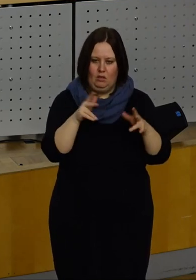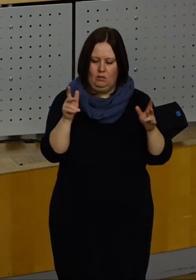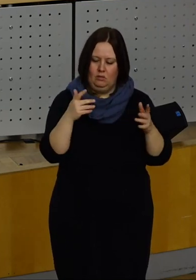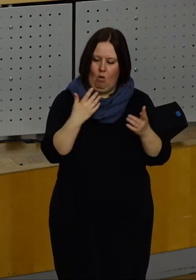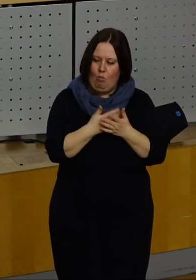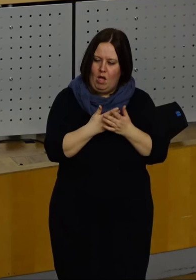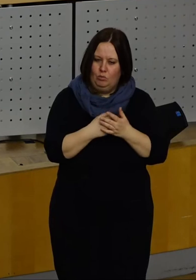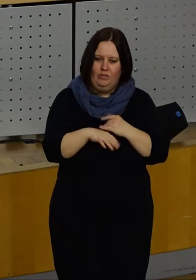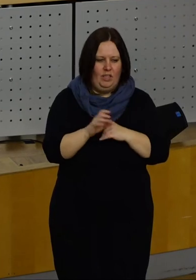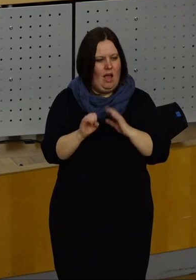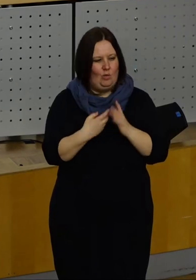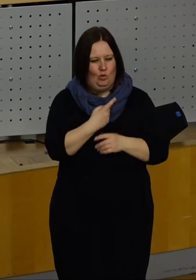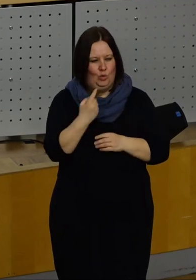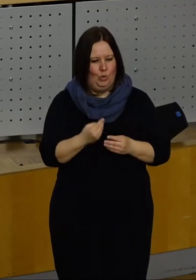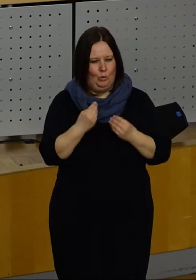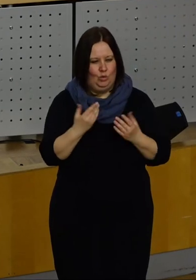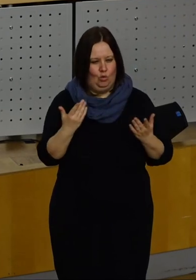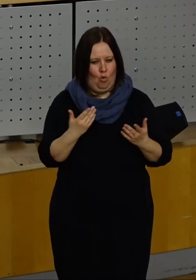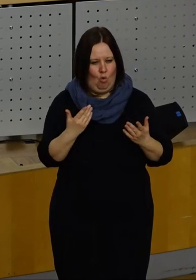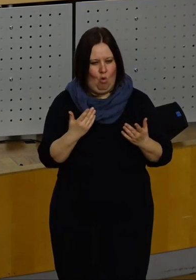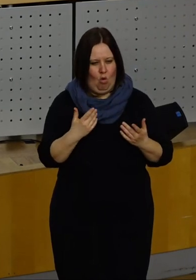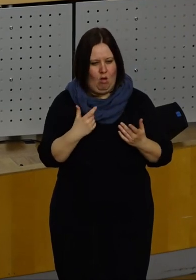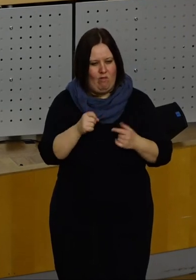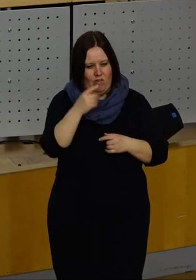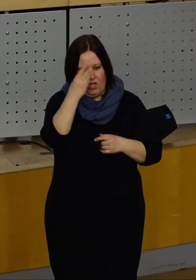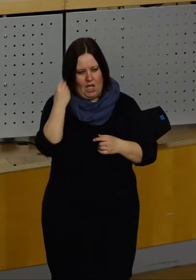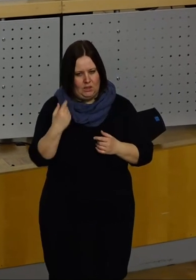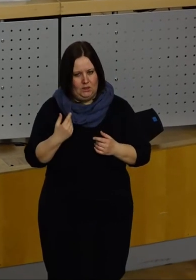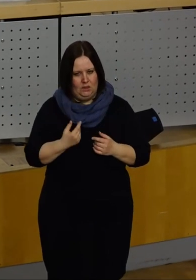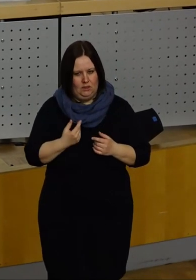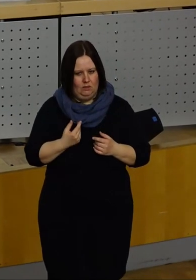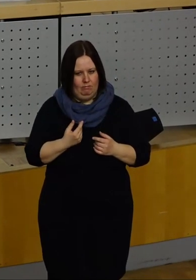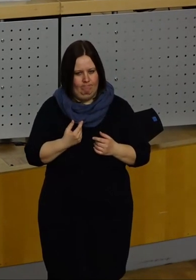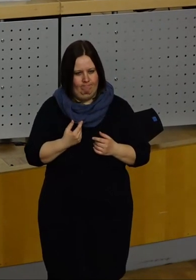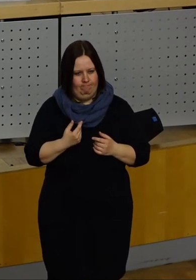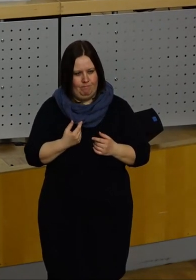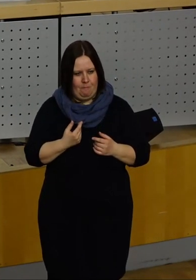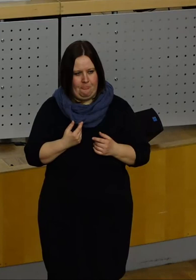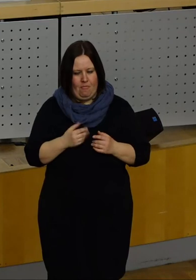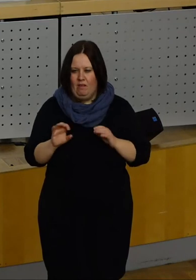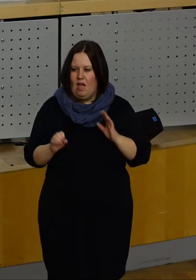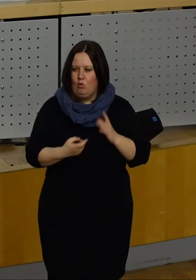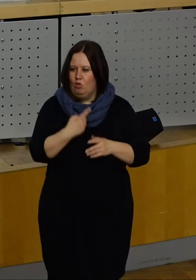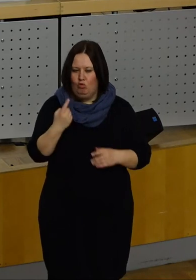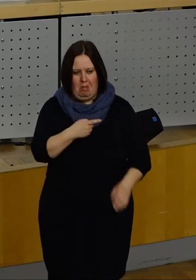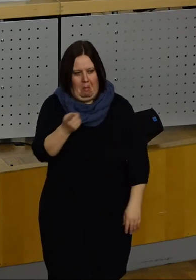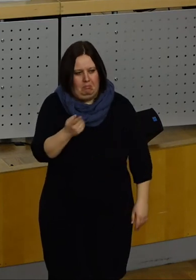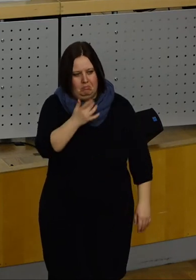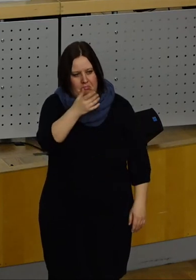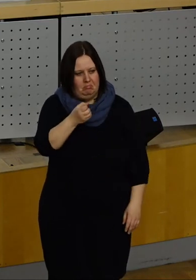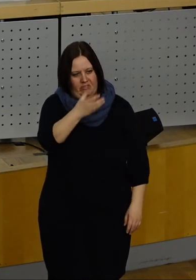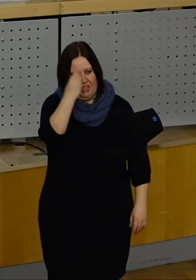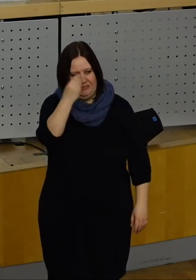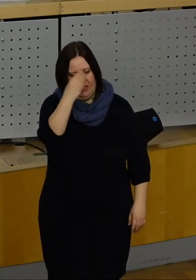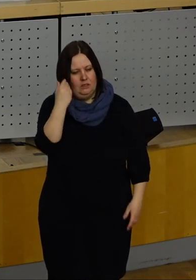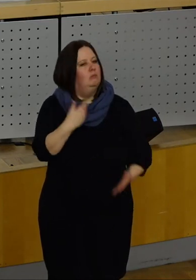schon hatten, aktuelle Stunden, in Vergessenheit geraten. So viele aktuellen Stunden, an die sich keiner mehr erinnern kann. Ich